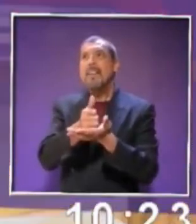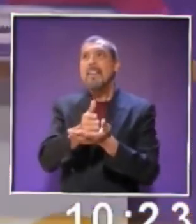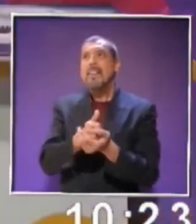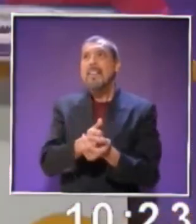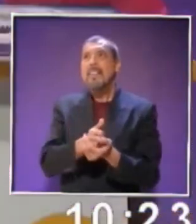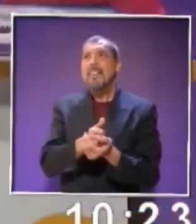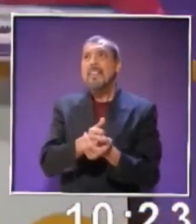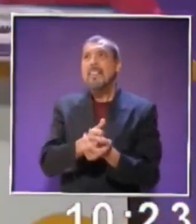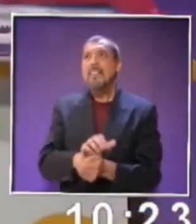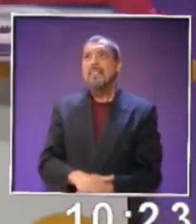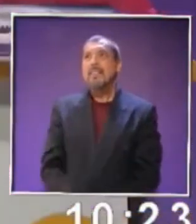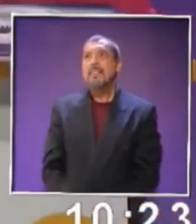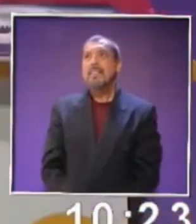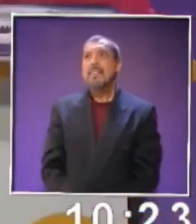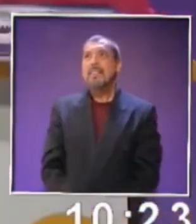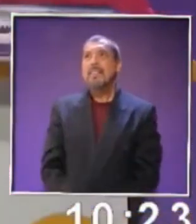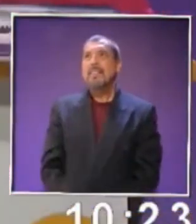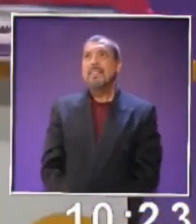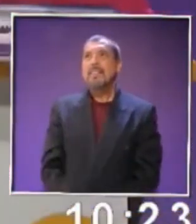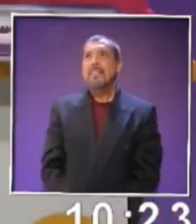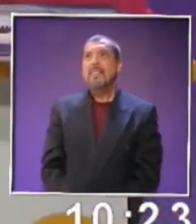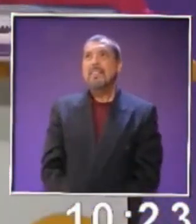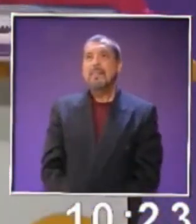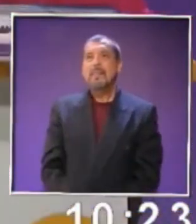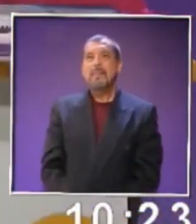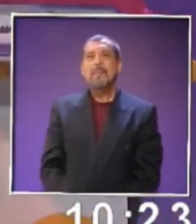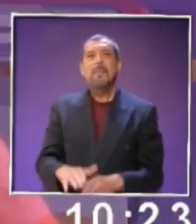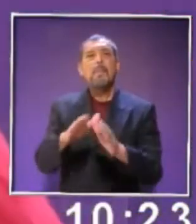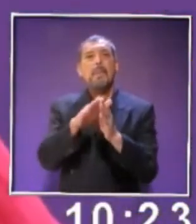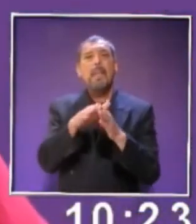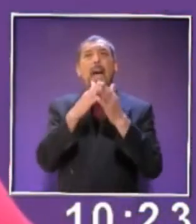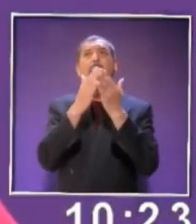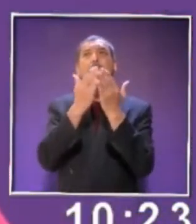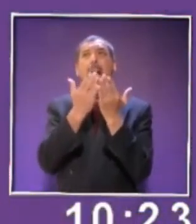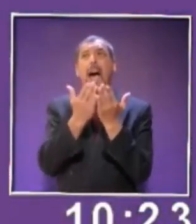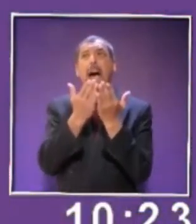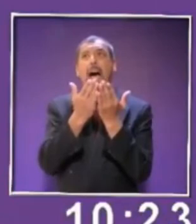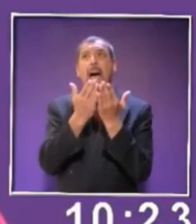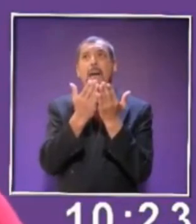Listo. Y abro la página